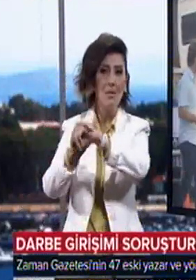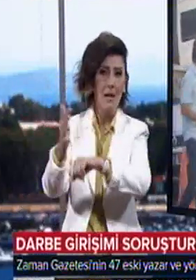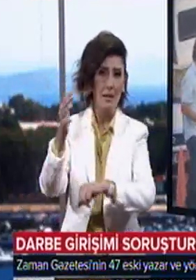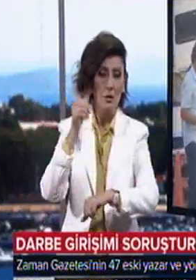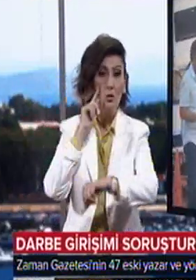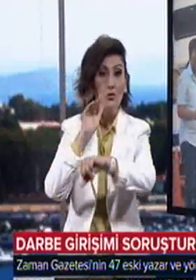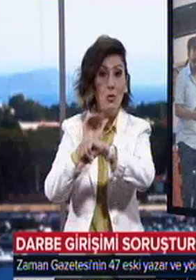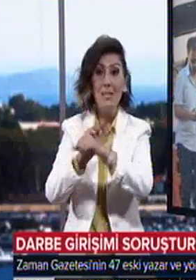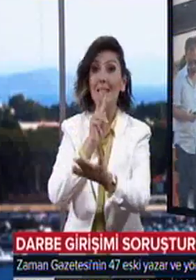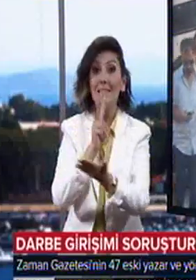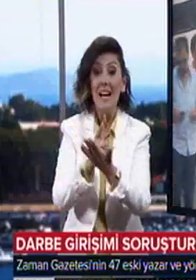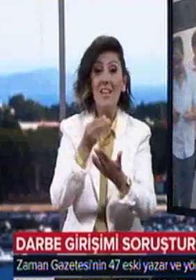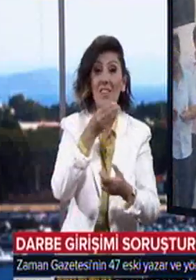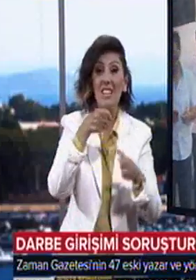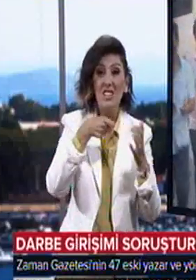İzlediğiniz